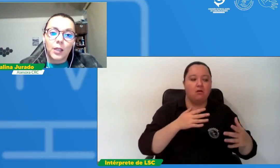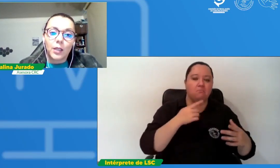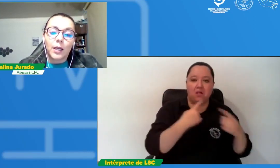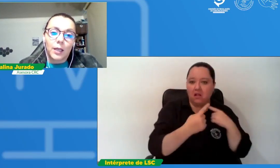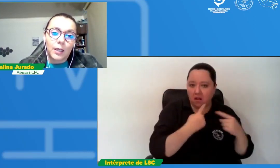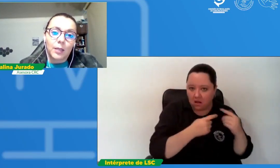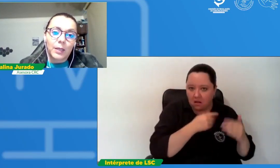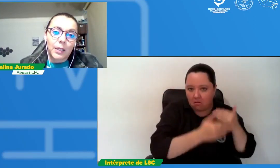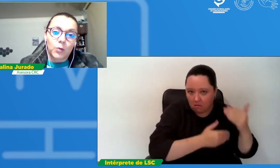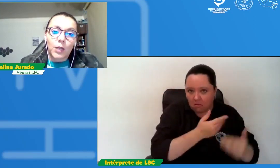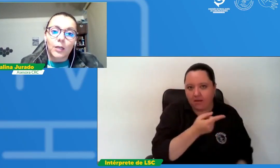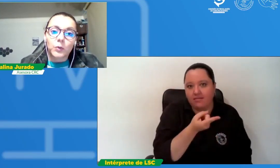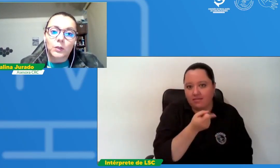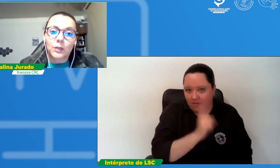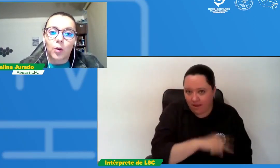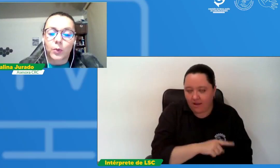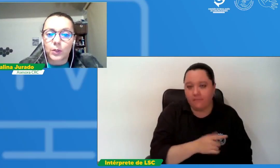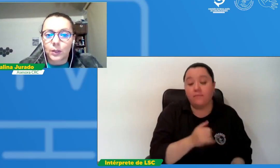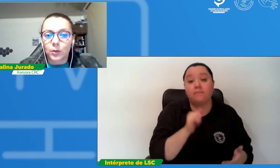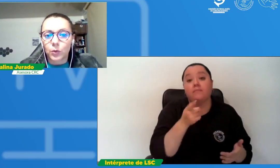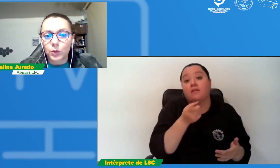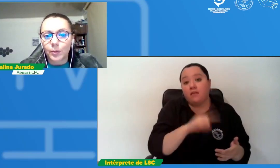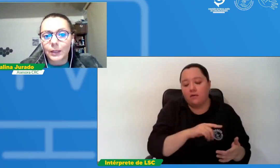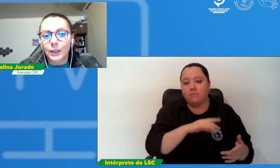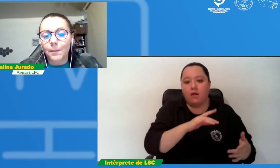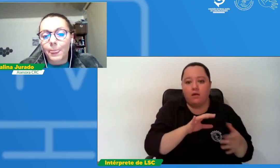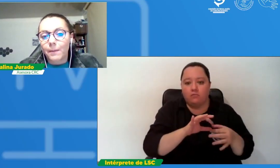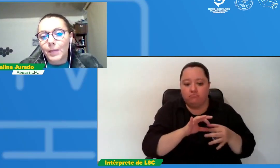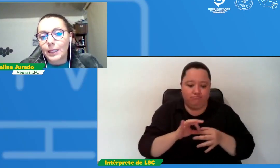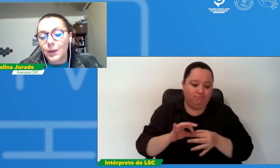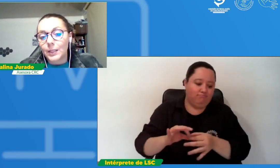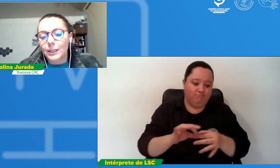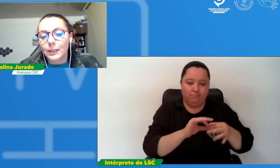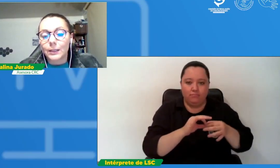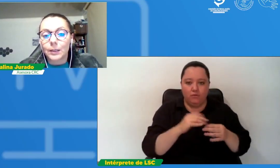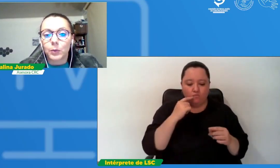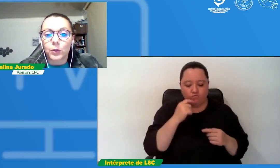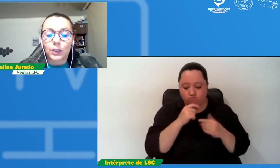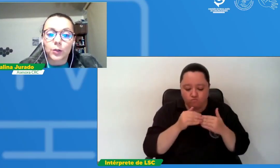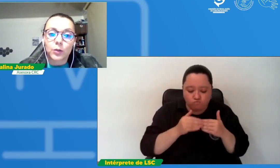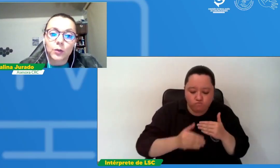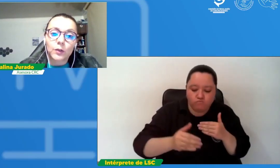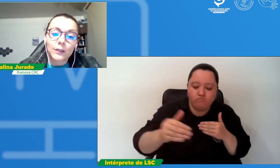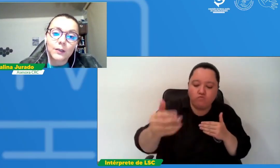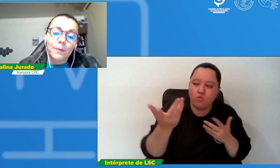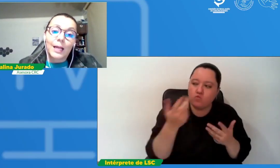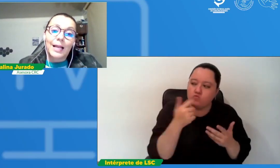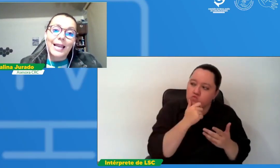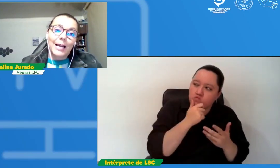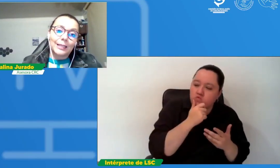de manera unada hemos estado proyectando justamente el devenir de este proceso entonces las